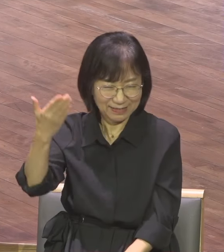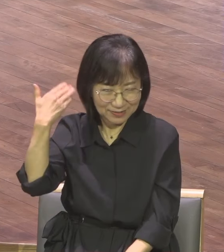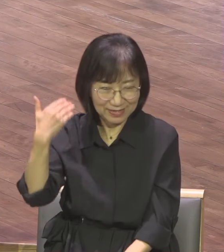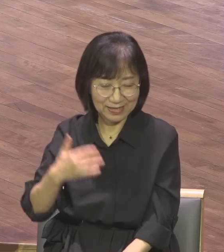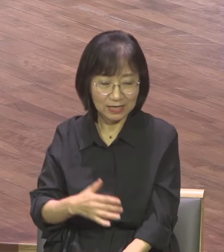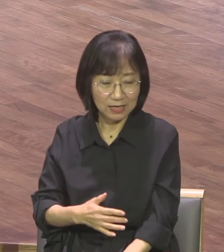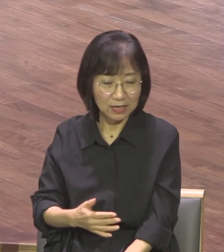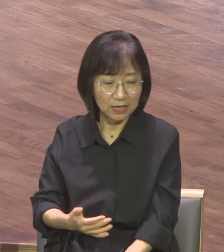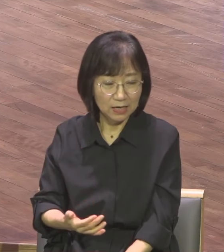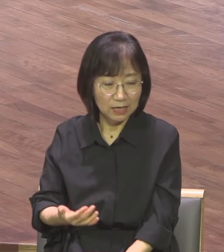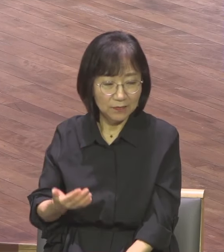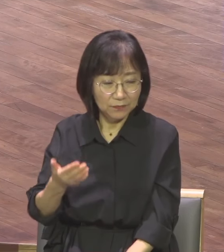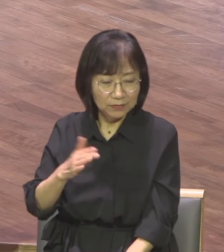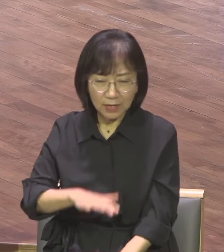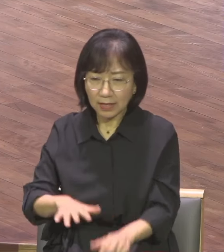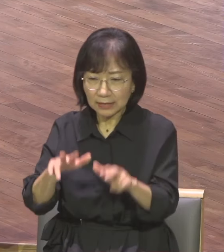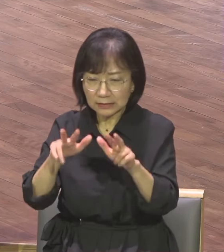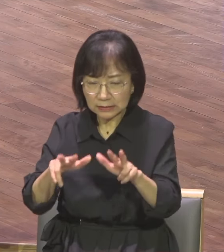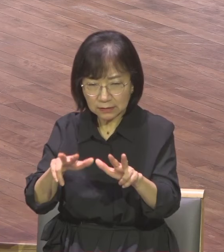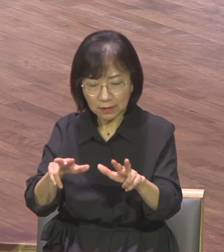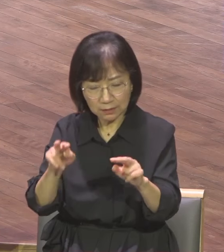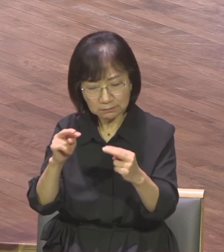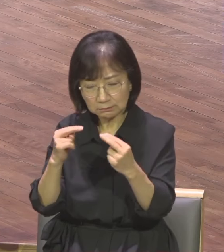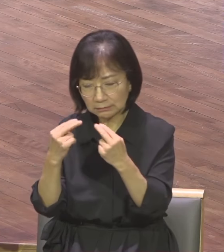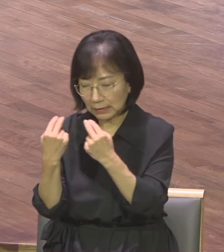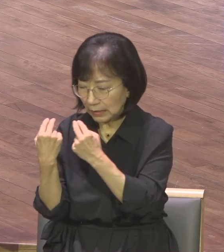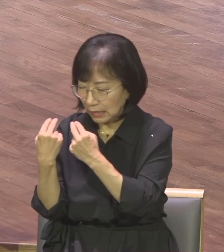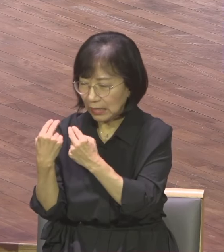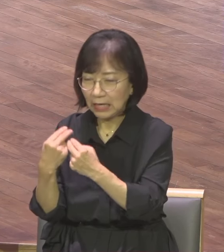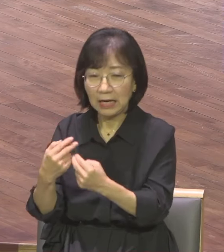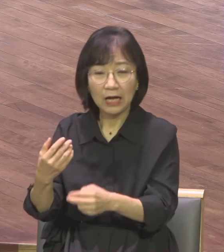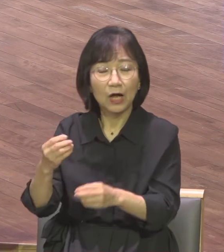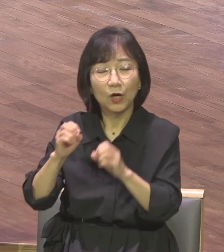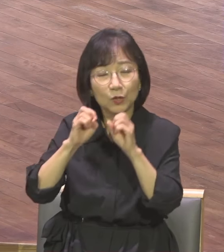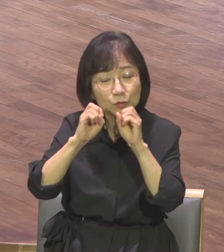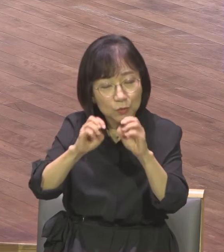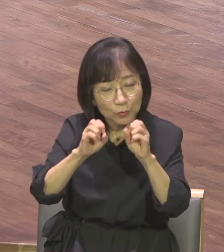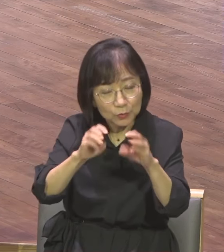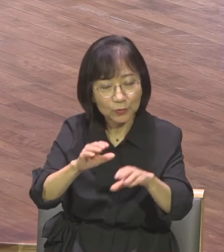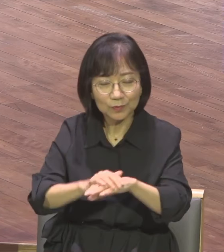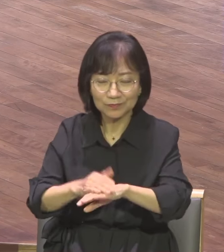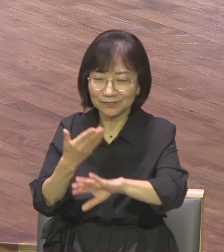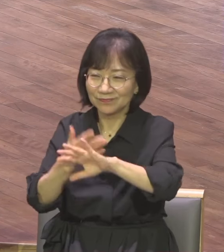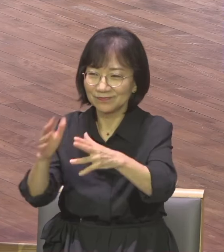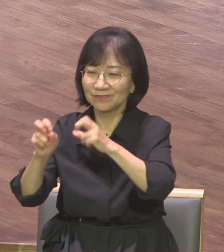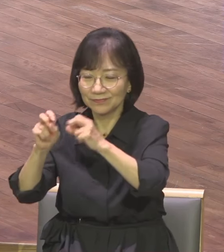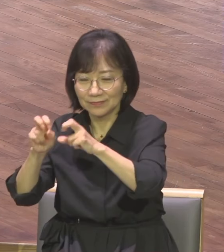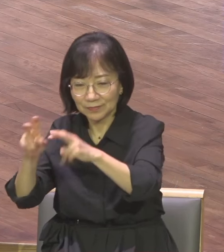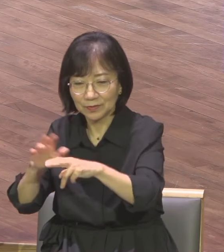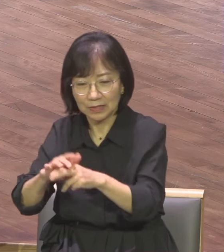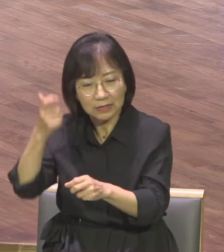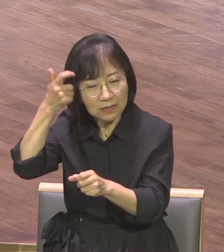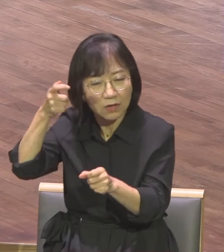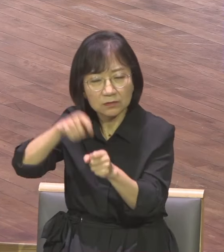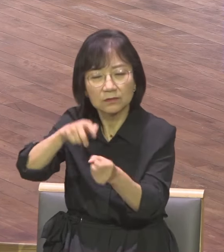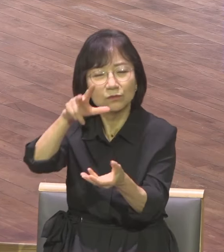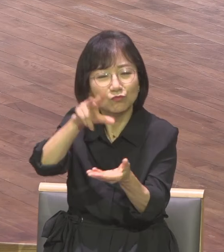정말 성교가 뭔지 전도가 뭔지, 영적인 문제가 뭔지, 가문의 문제가 뭔지 하나님을 원하는